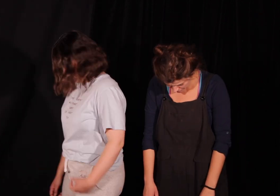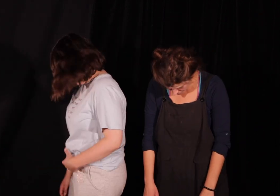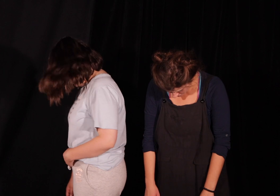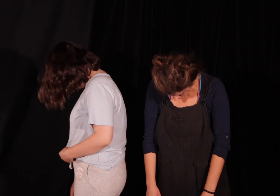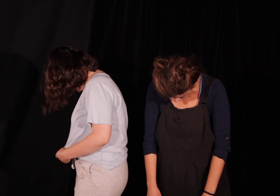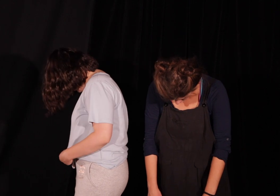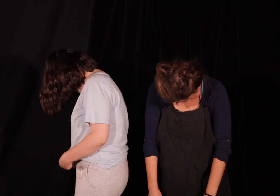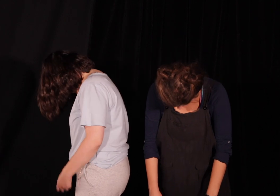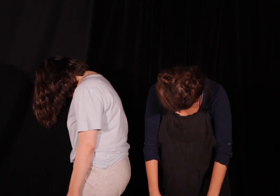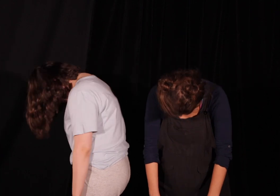dół